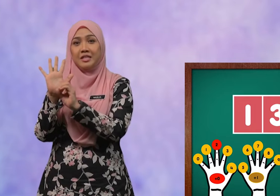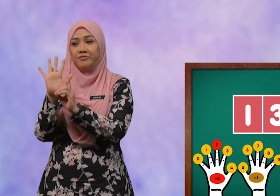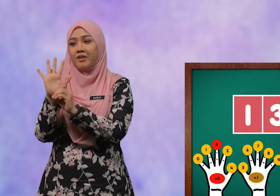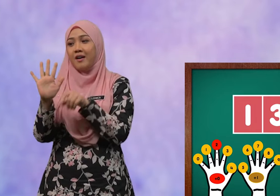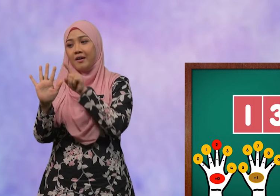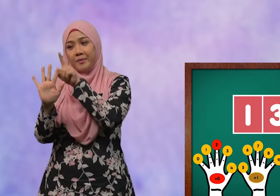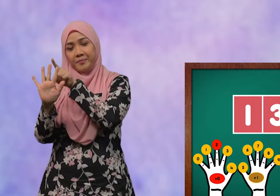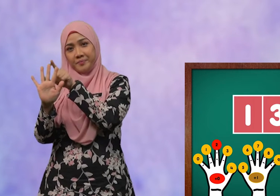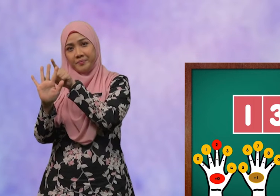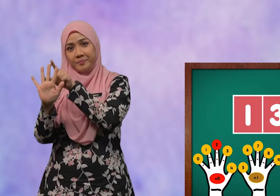sifar.